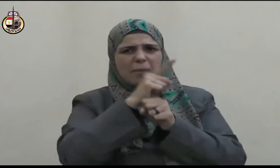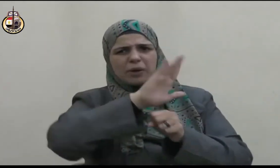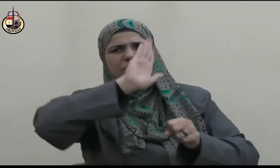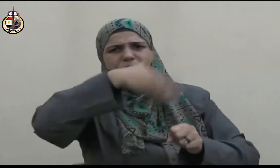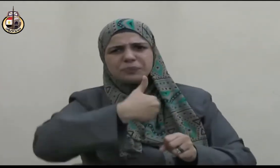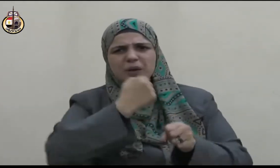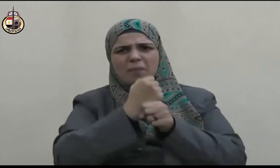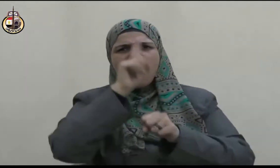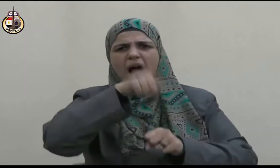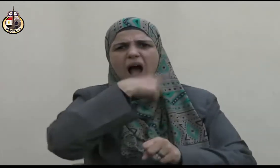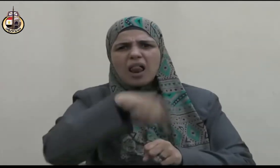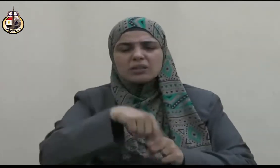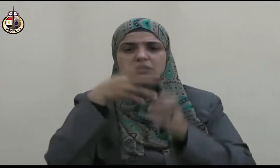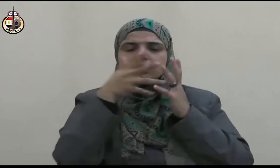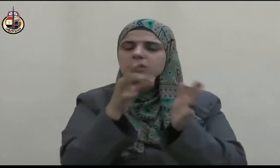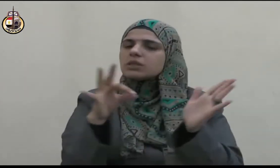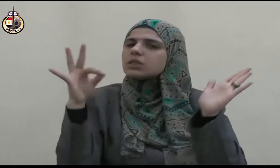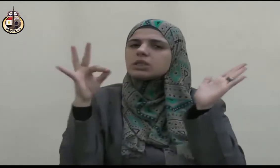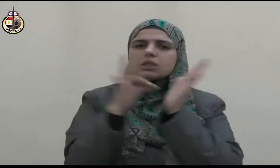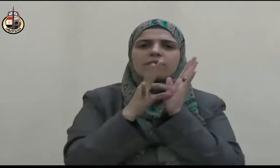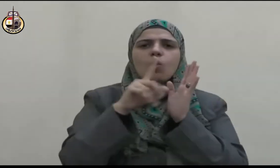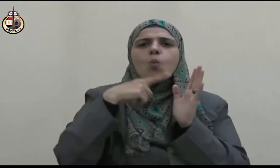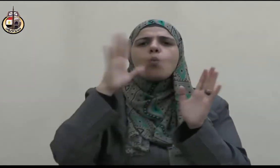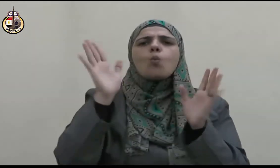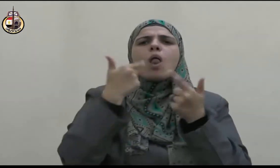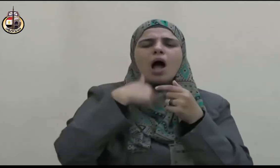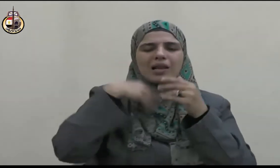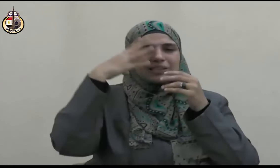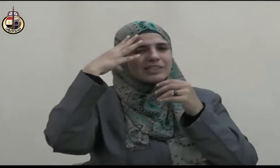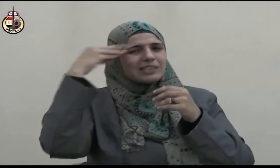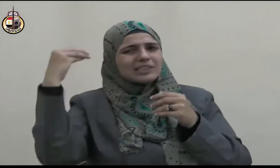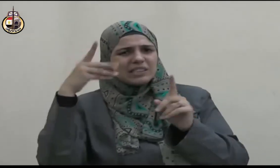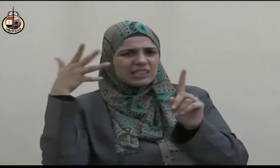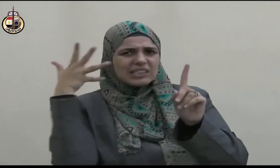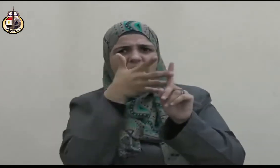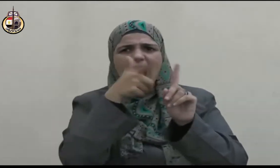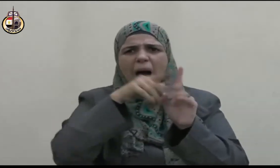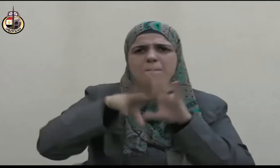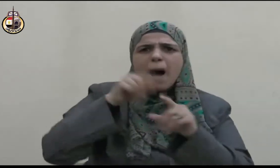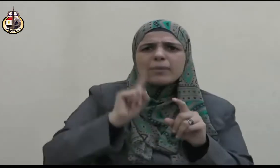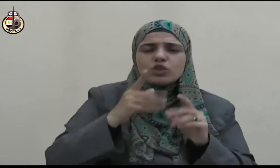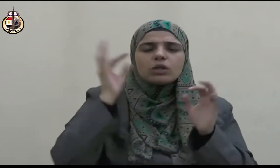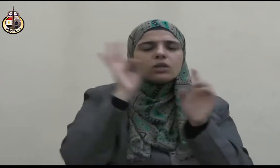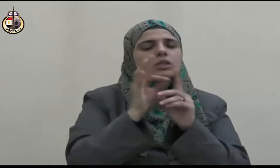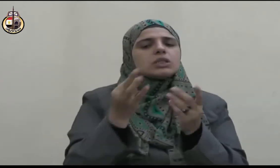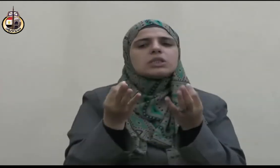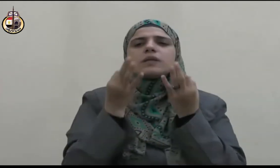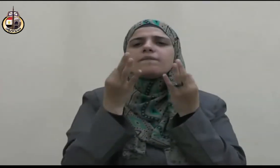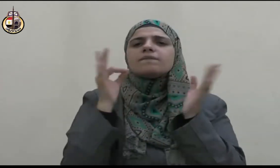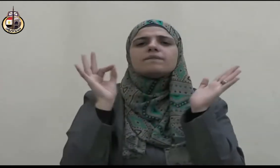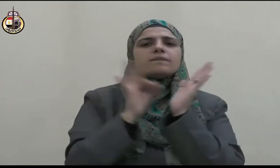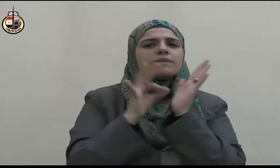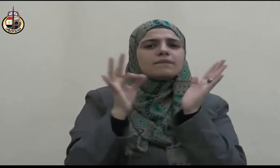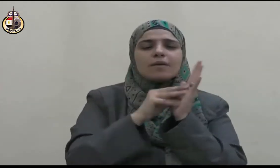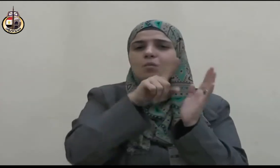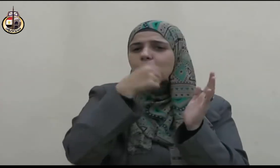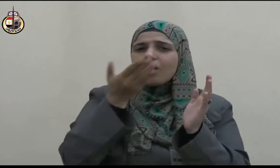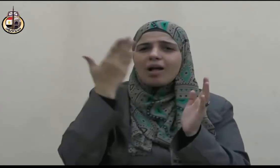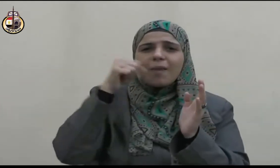الجاهلية فيضحقون ويتبسم صلى الله عليه وسلم أقول قولي هذا